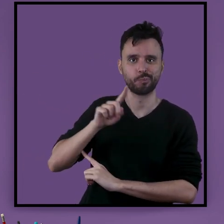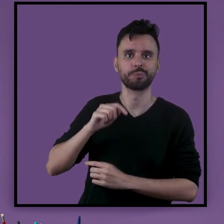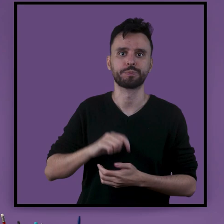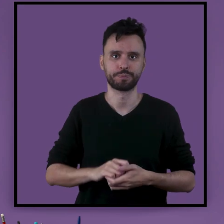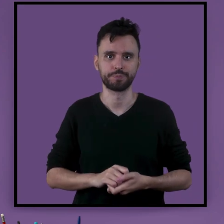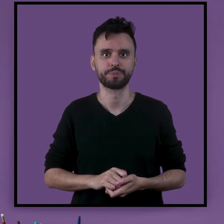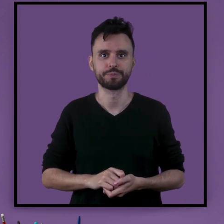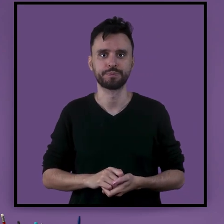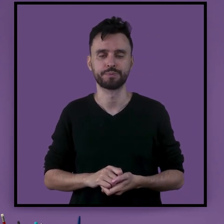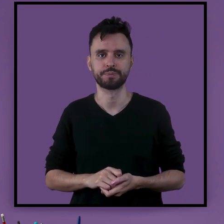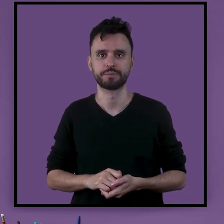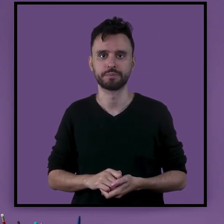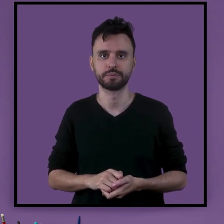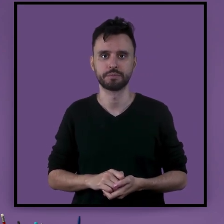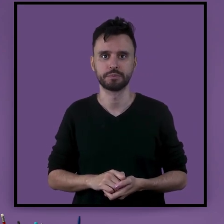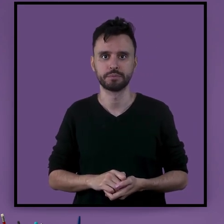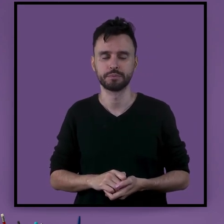Gênero eletrônico.